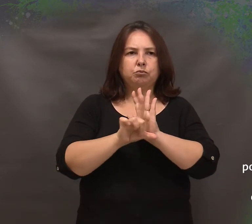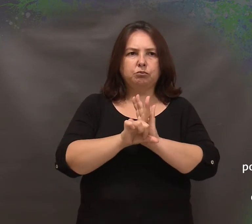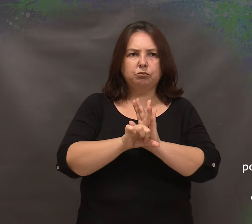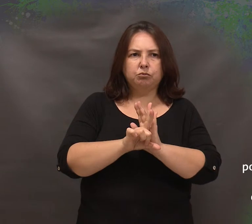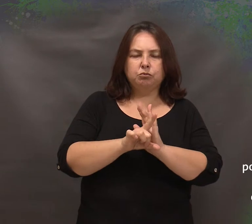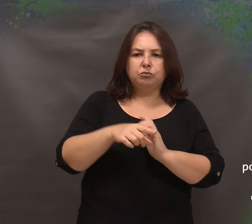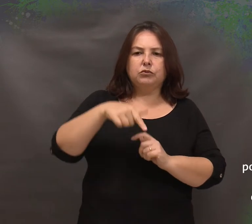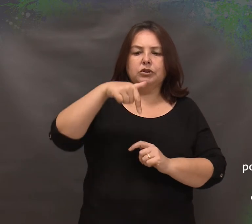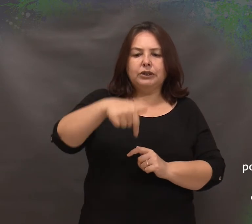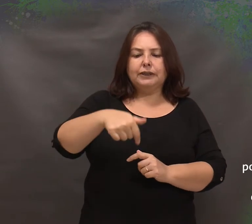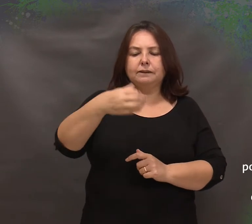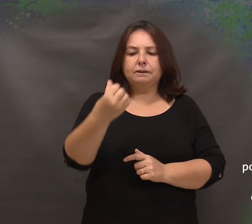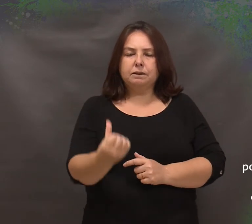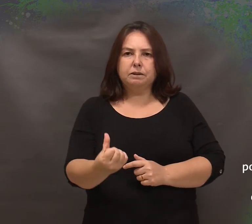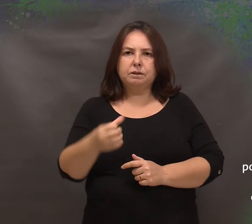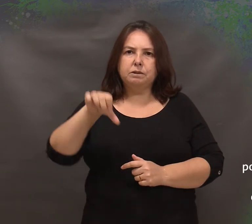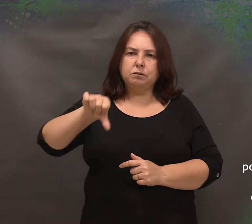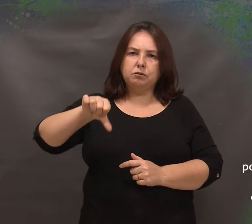apresentado pela vereadora Helen Cabral.